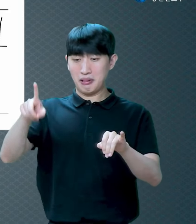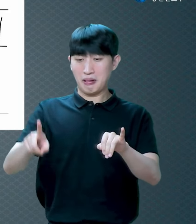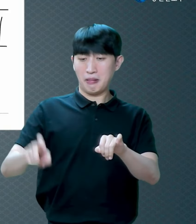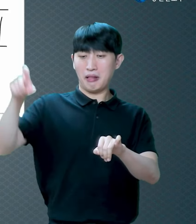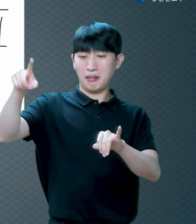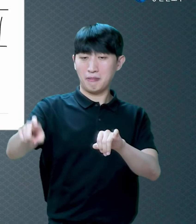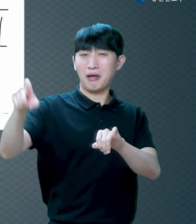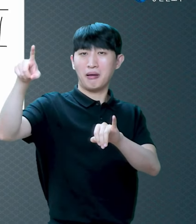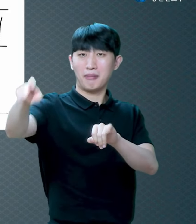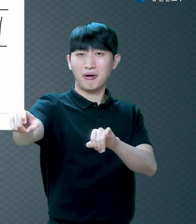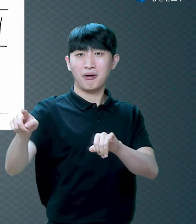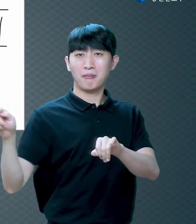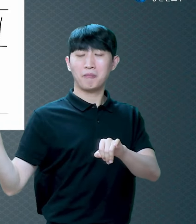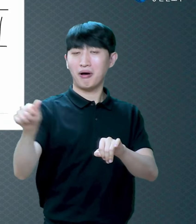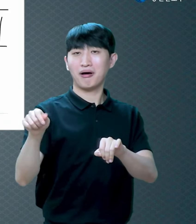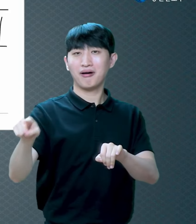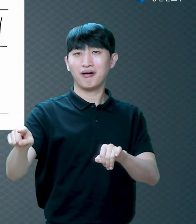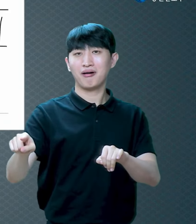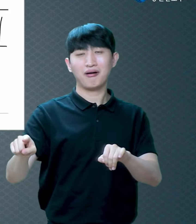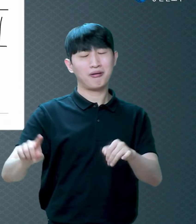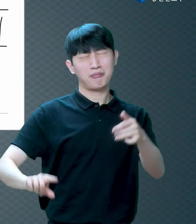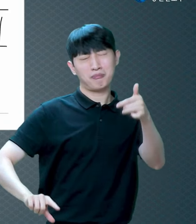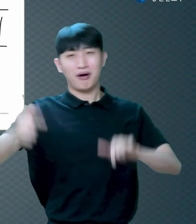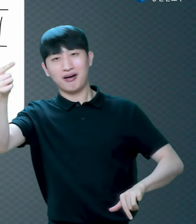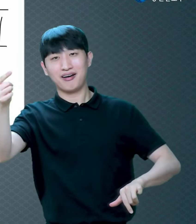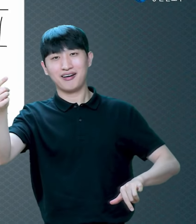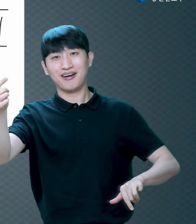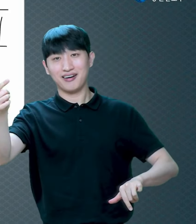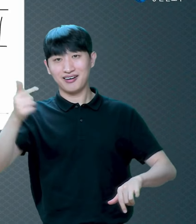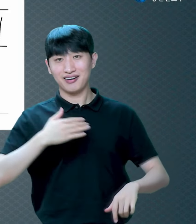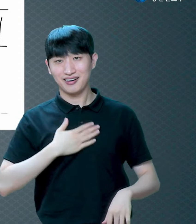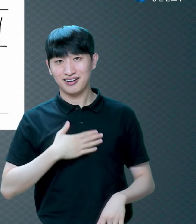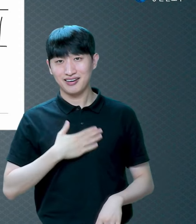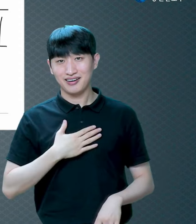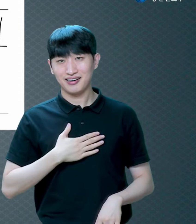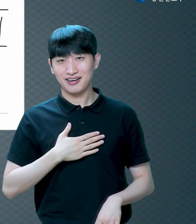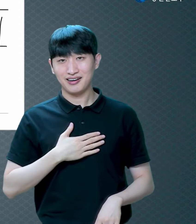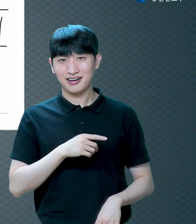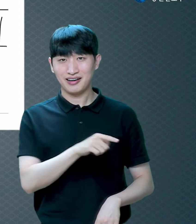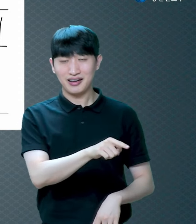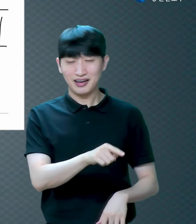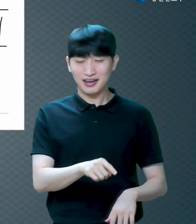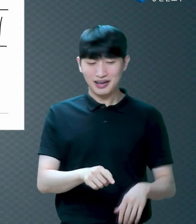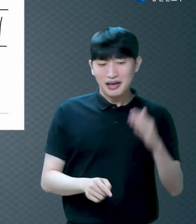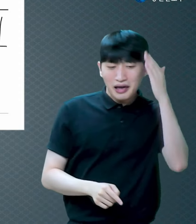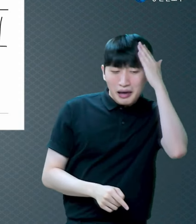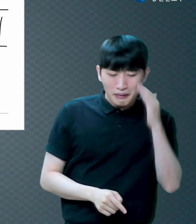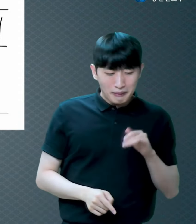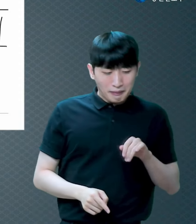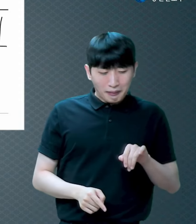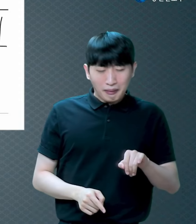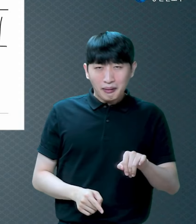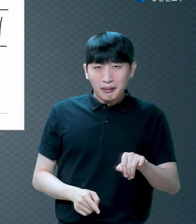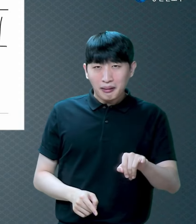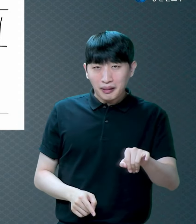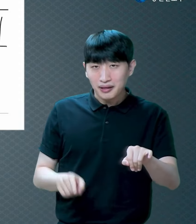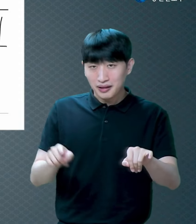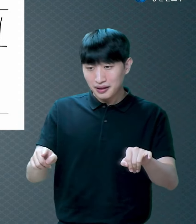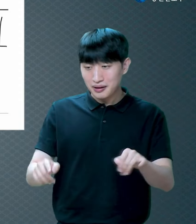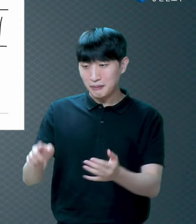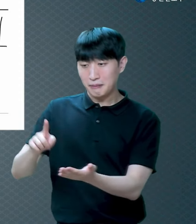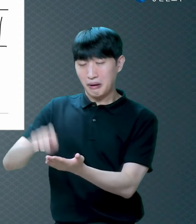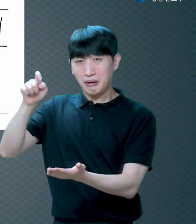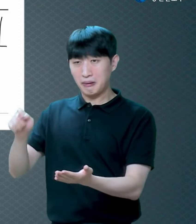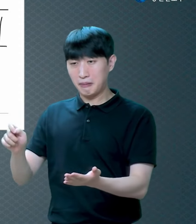이건 차원이 다른 거예요 메뚜기가 펄쩍펄쩍 뛰어가는데 새가